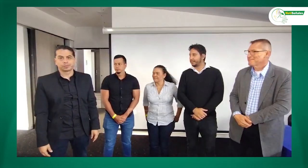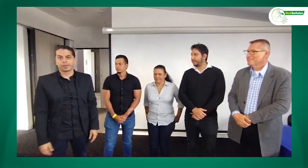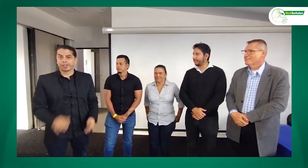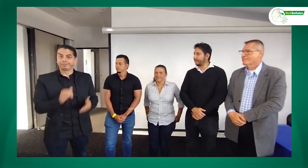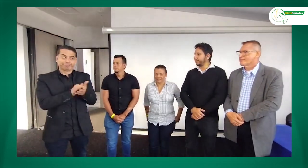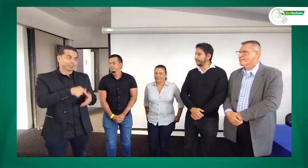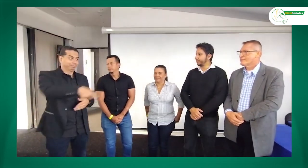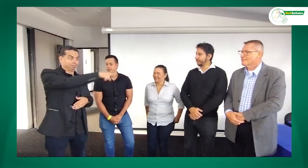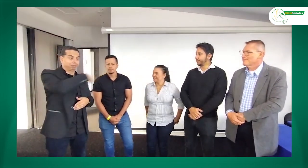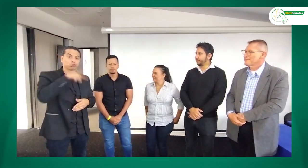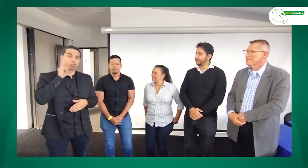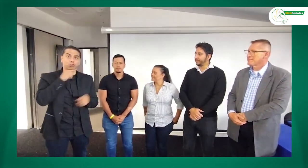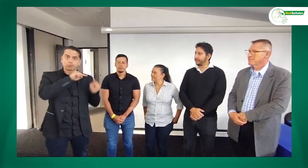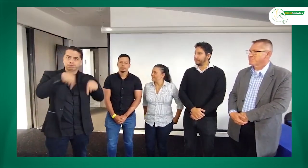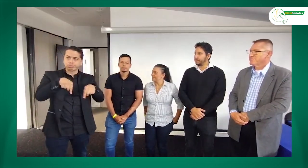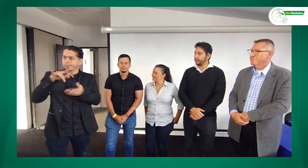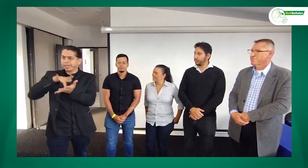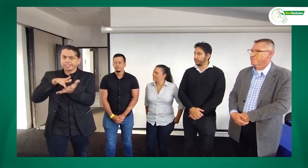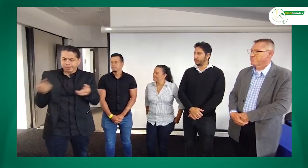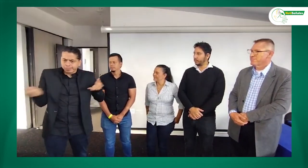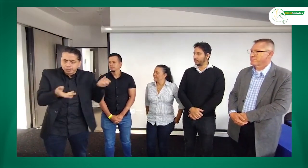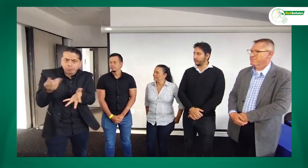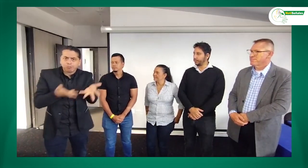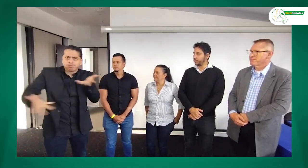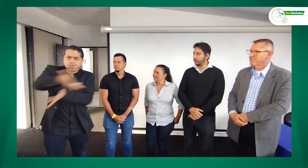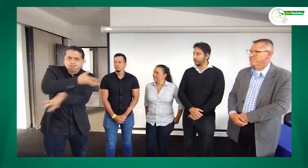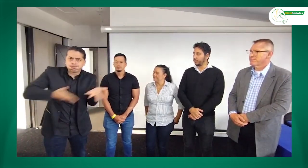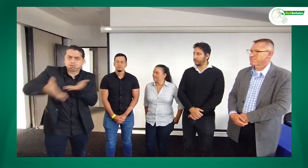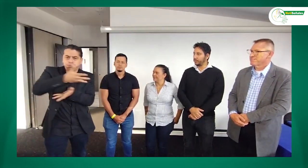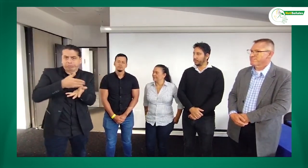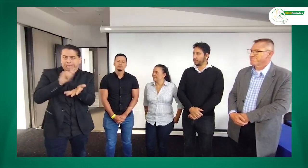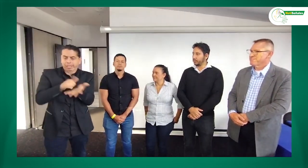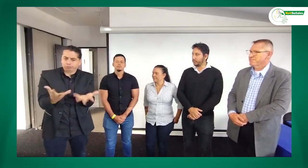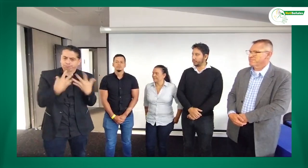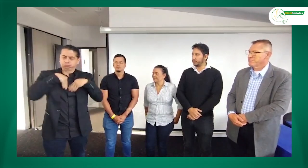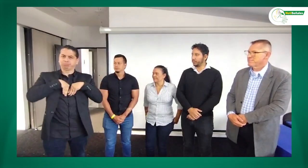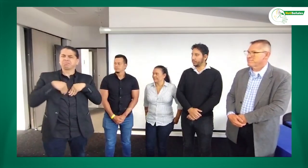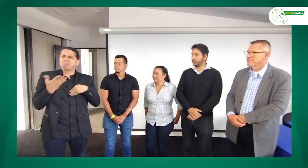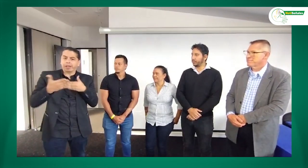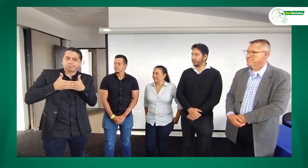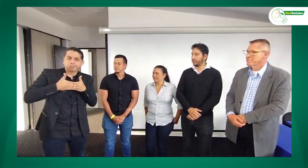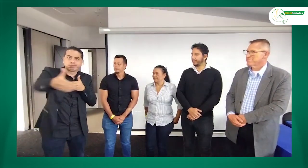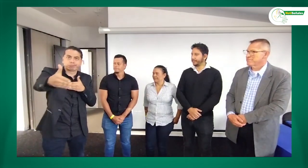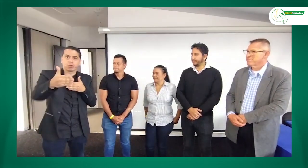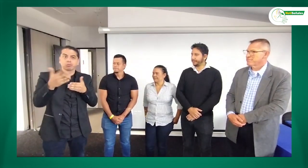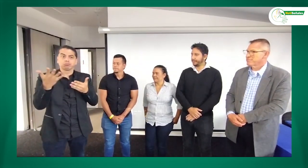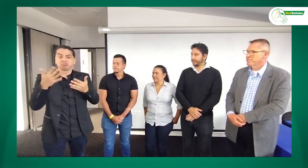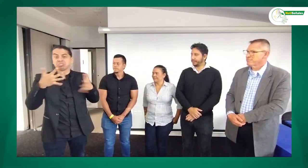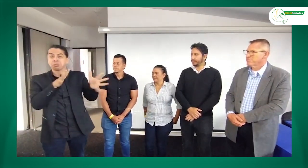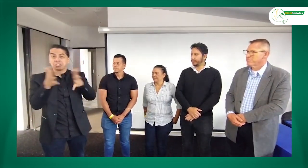Bien, nosotros como personas sordas hemos venido a este espacio para participar y dialogar con el fin de apropiarnos de información, ya que dentro de los planes